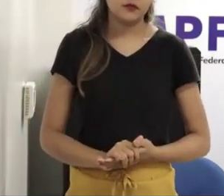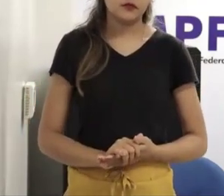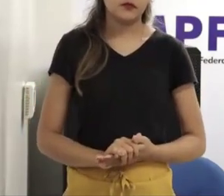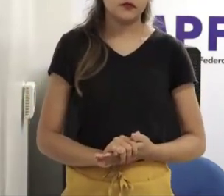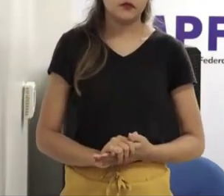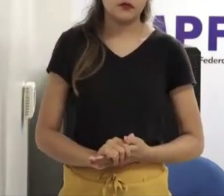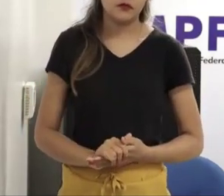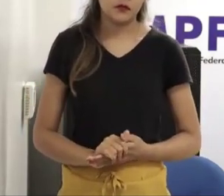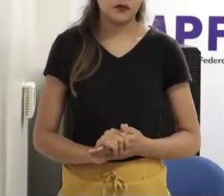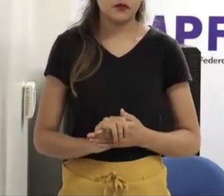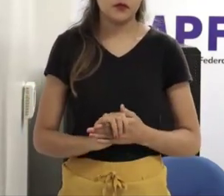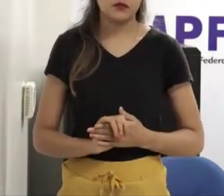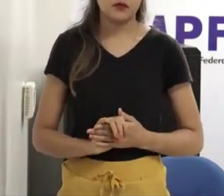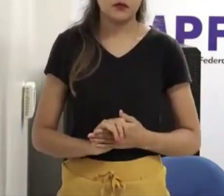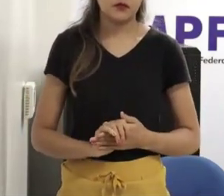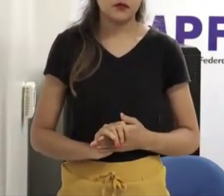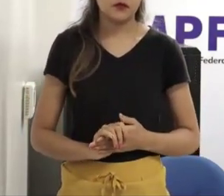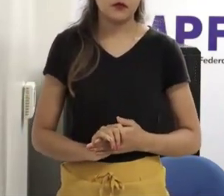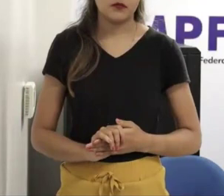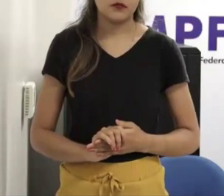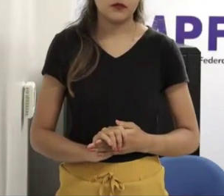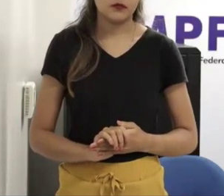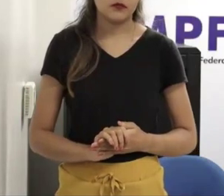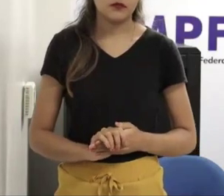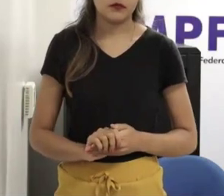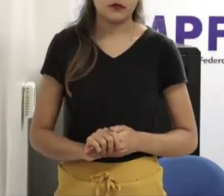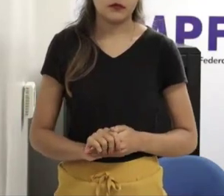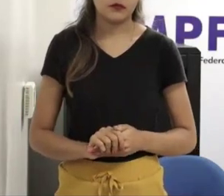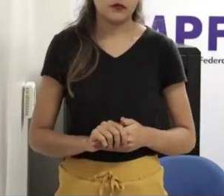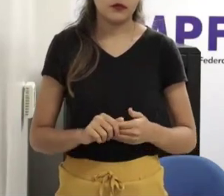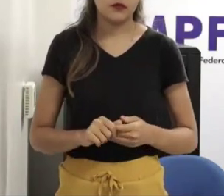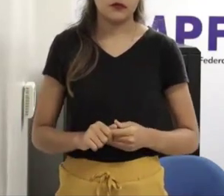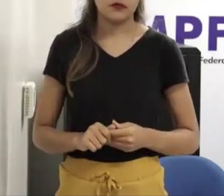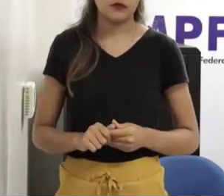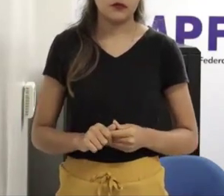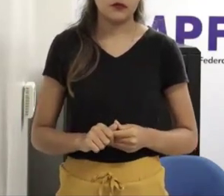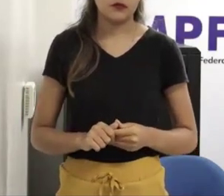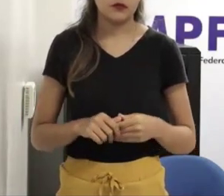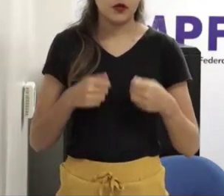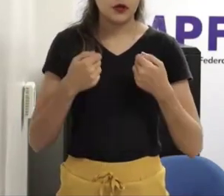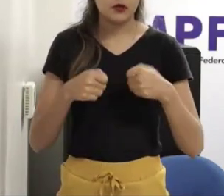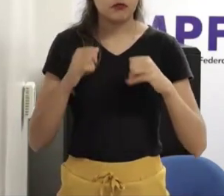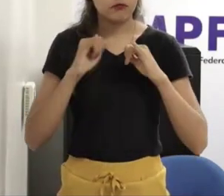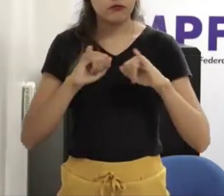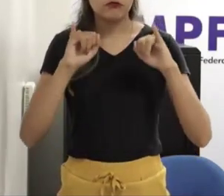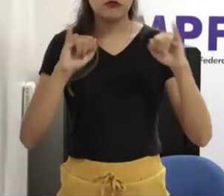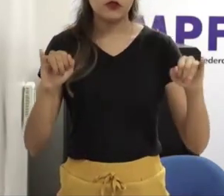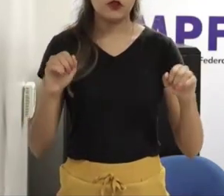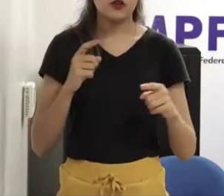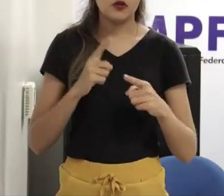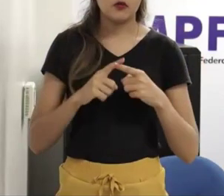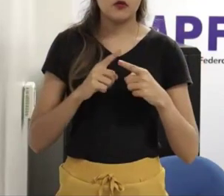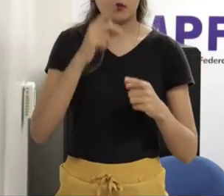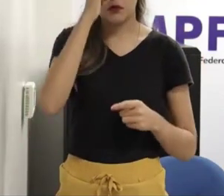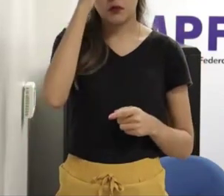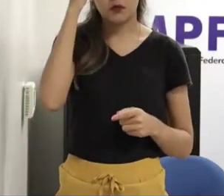polarização que a gente tem vivido aí porque lá de sexo na escola infelizmente as pessoas polarizaram que